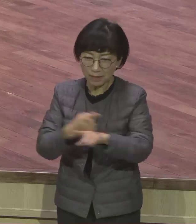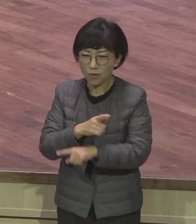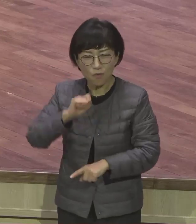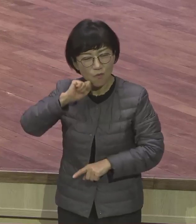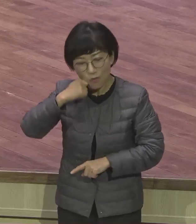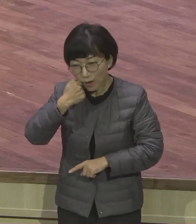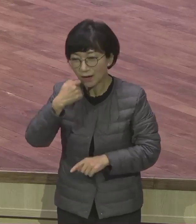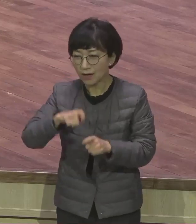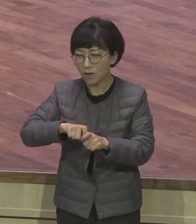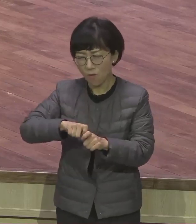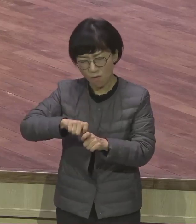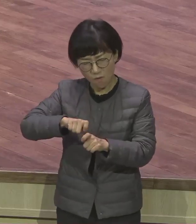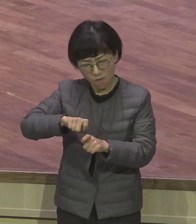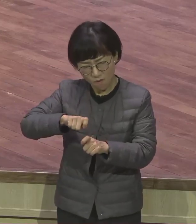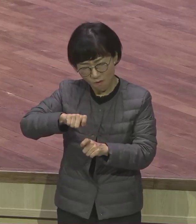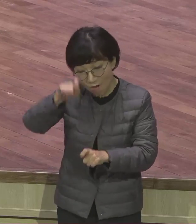이거 돼 달라졌네